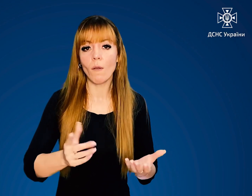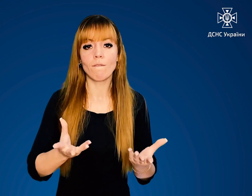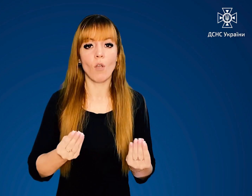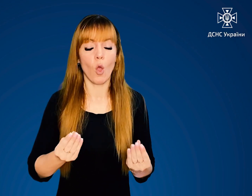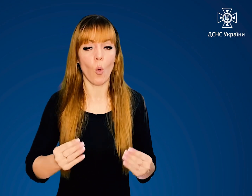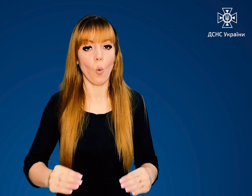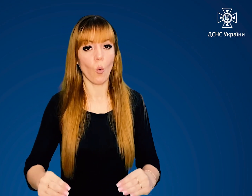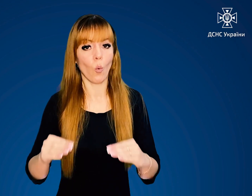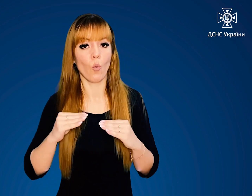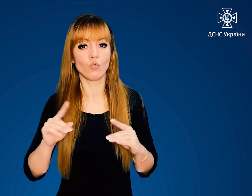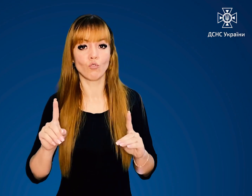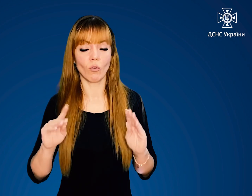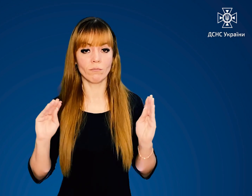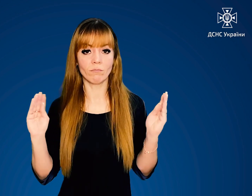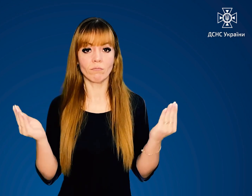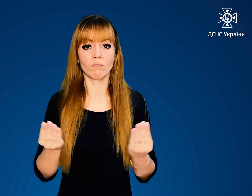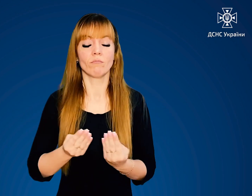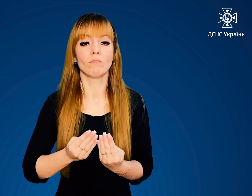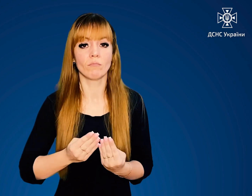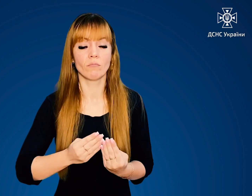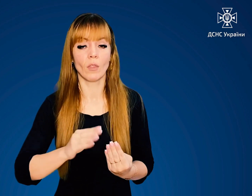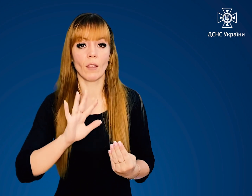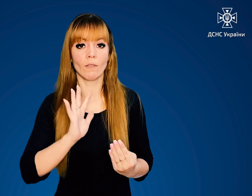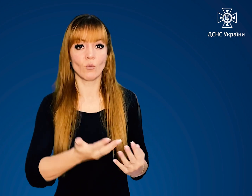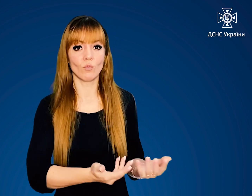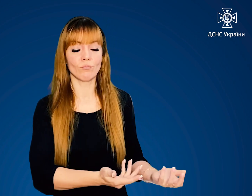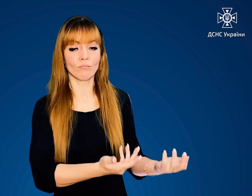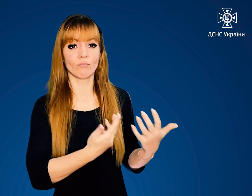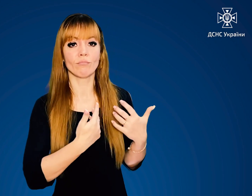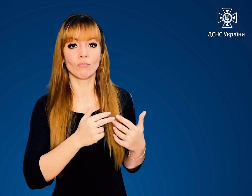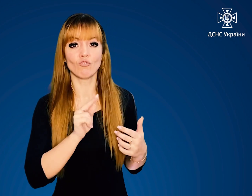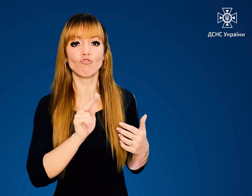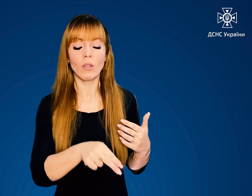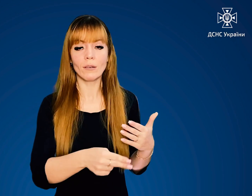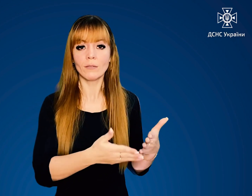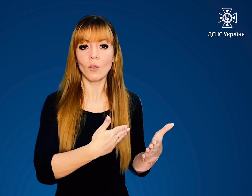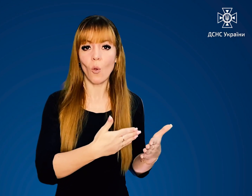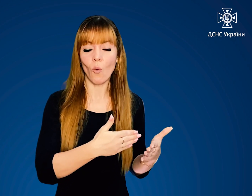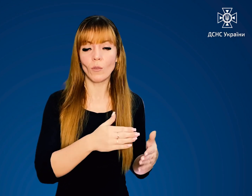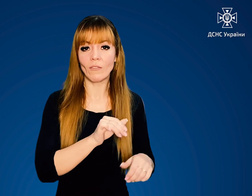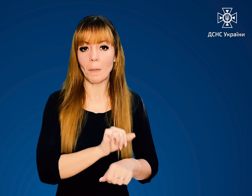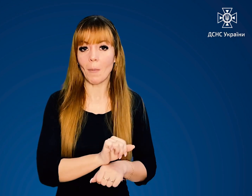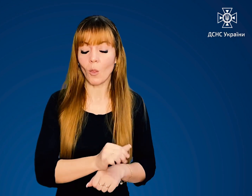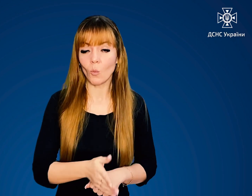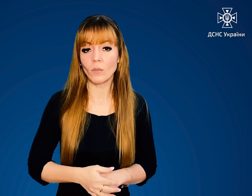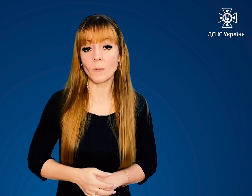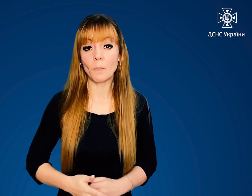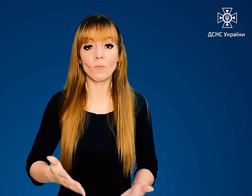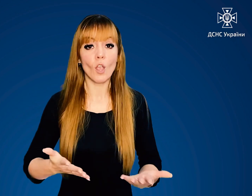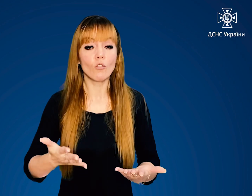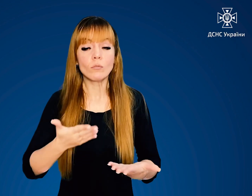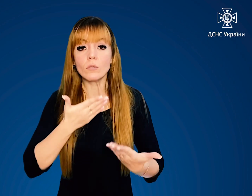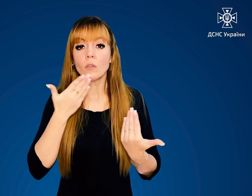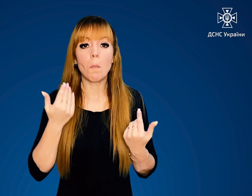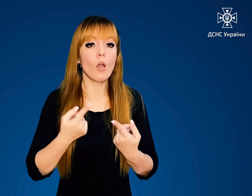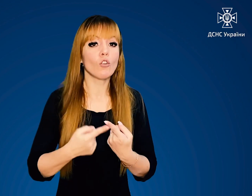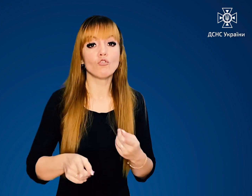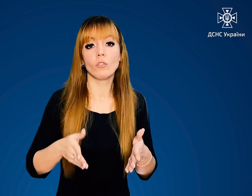щоб укритися від вогню у разі його проникнення через отвори. Коли немає іншого виходу,